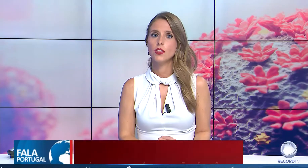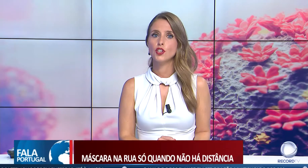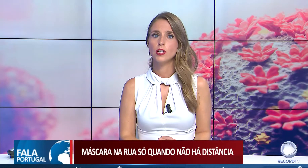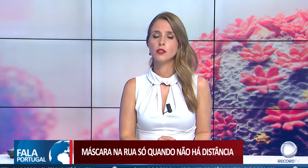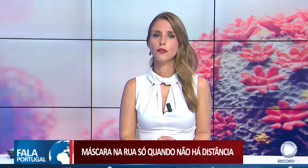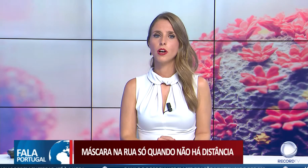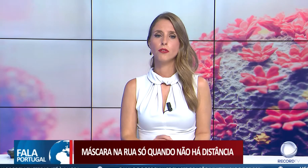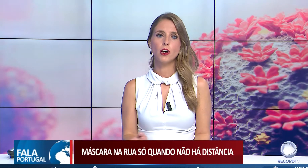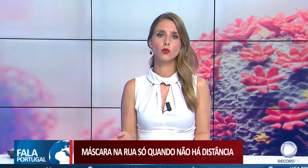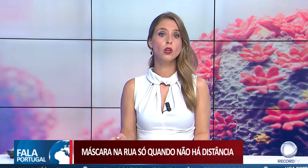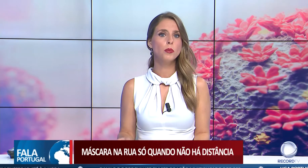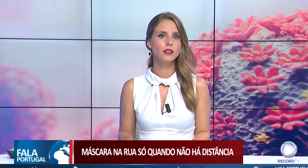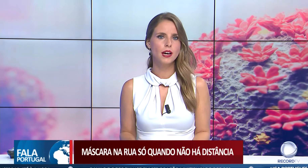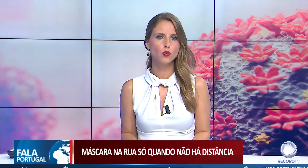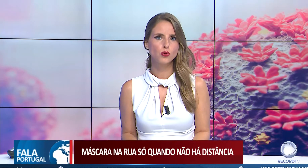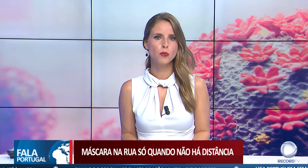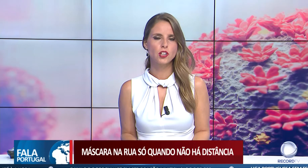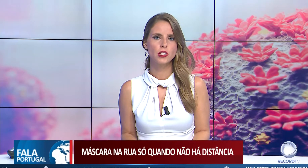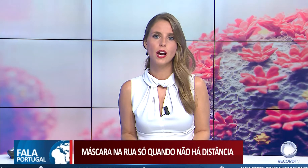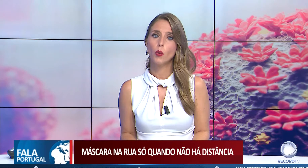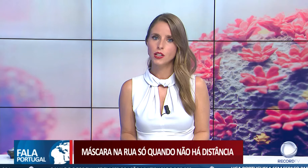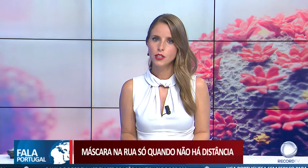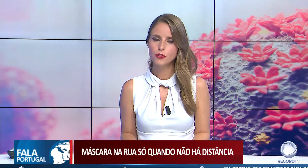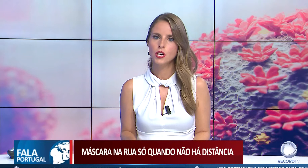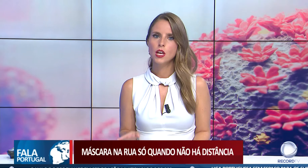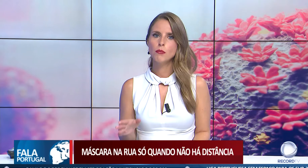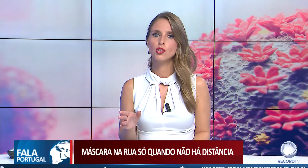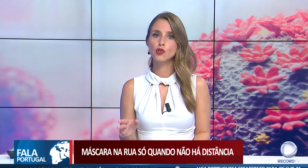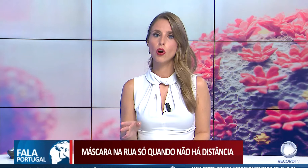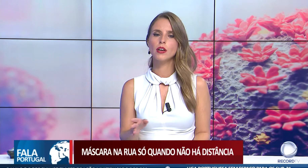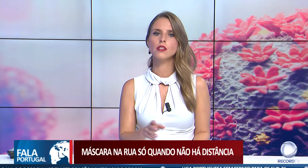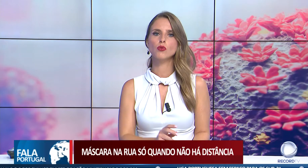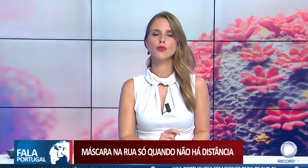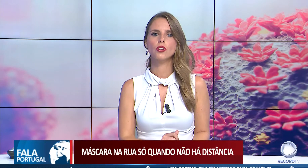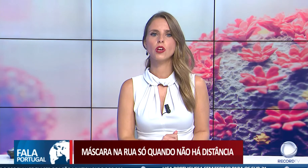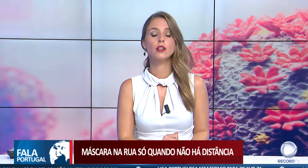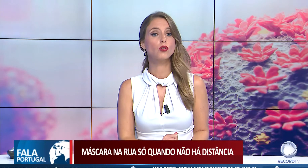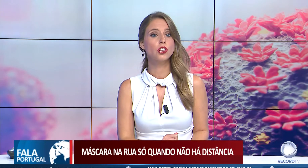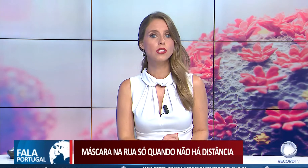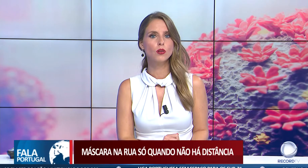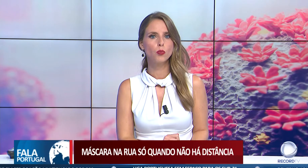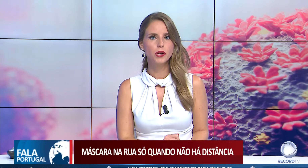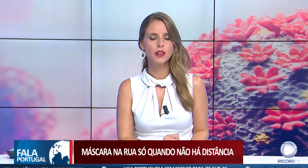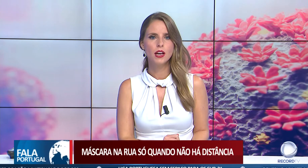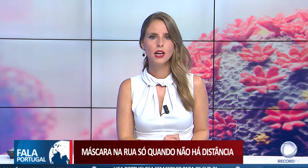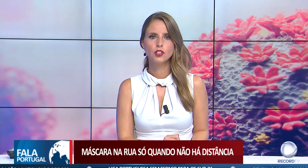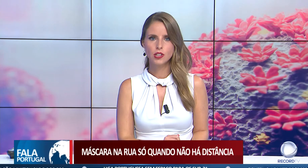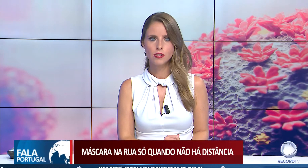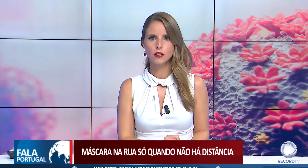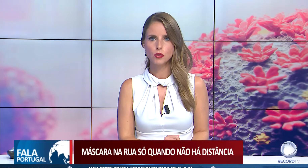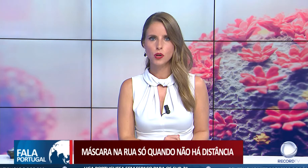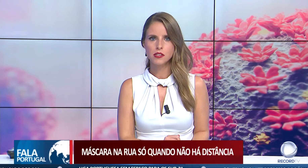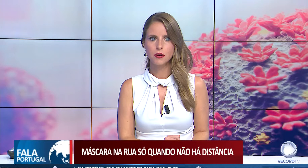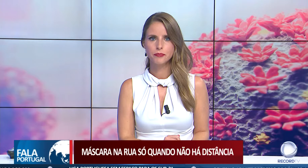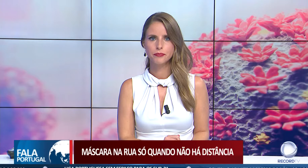A DGS vai de facto recomendar o uso de máscara ao ar livre, mas só em situações em que não esteja a ser cumprida a